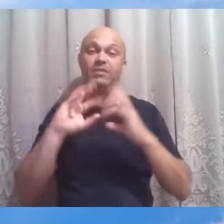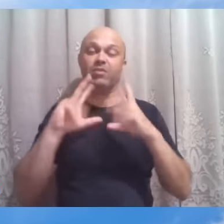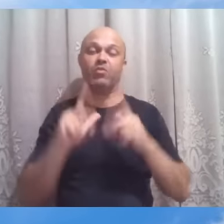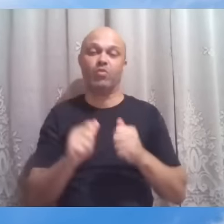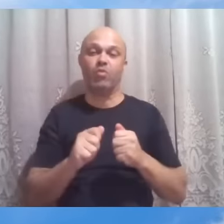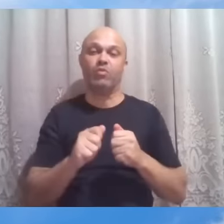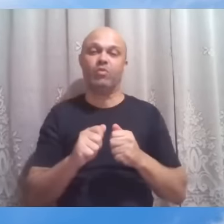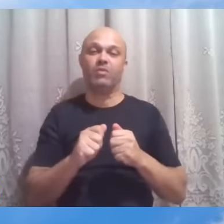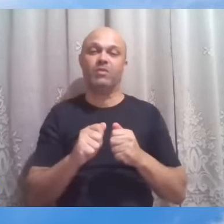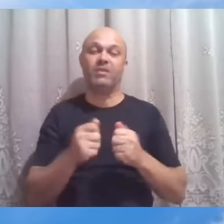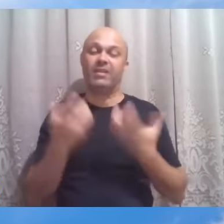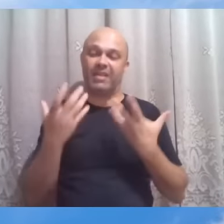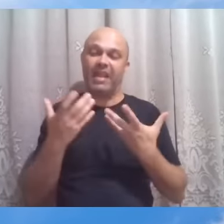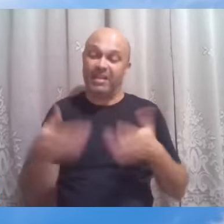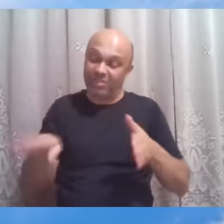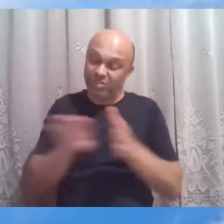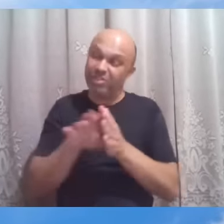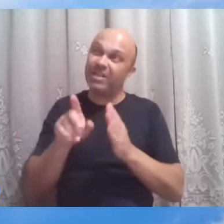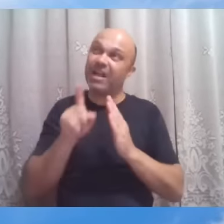até ele apesar da multidão.